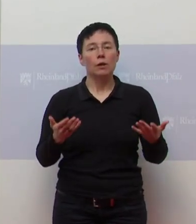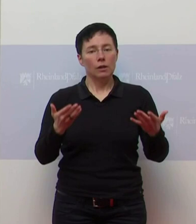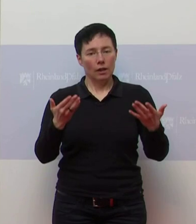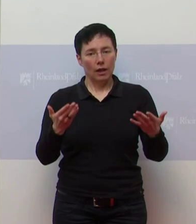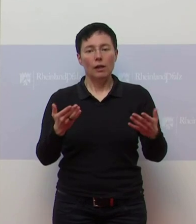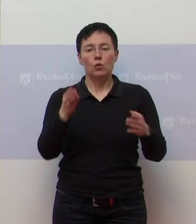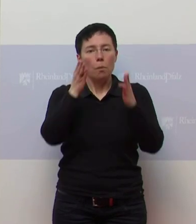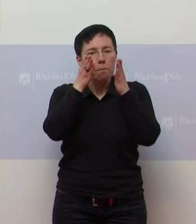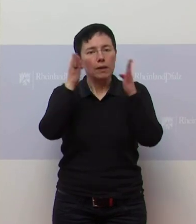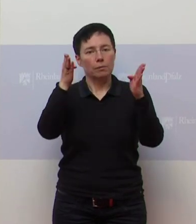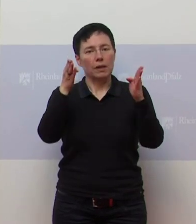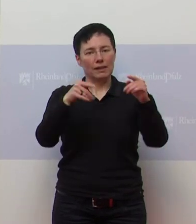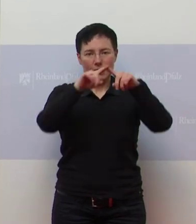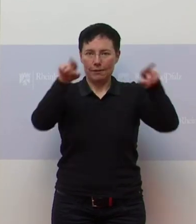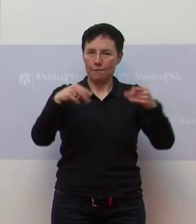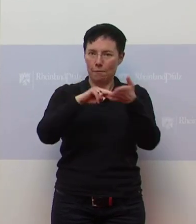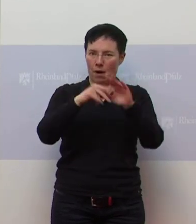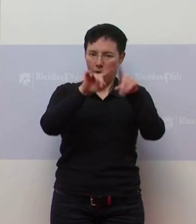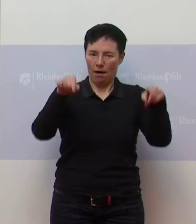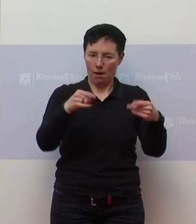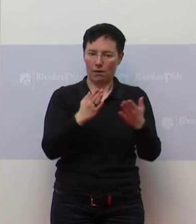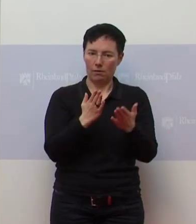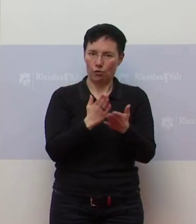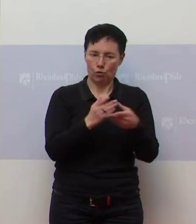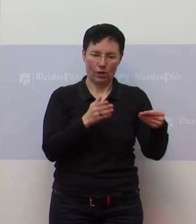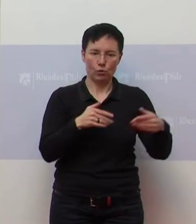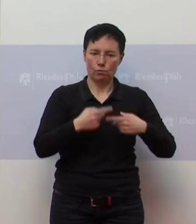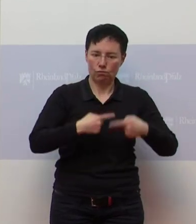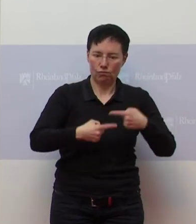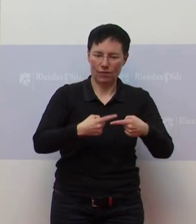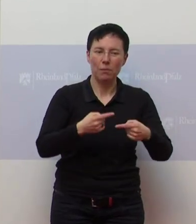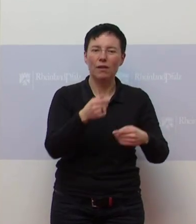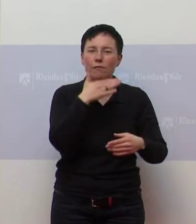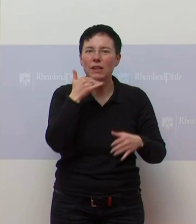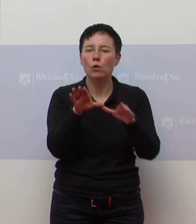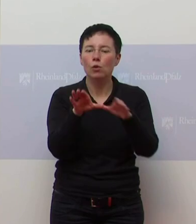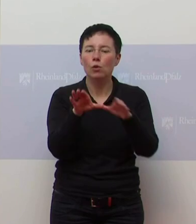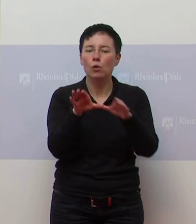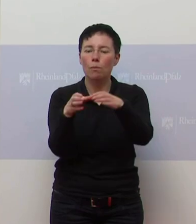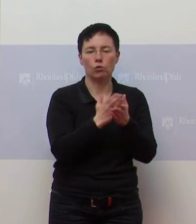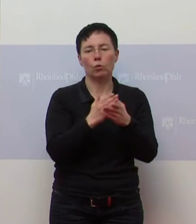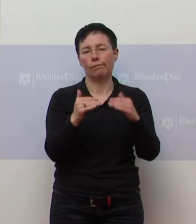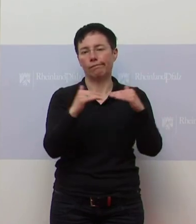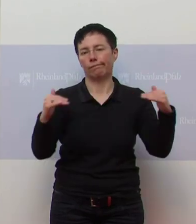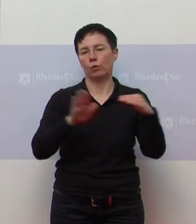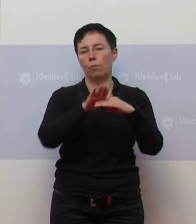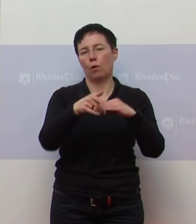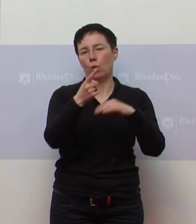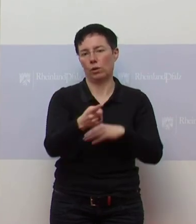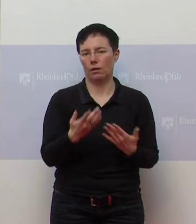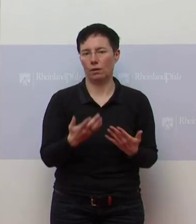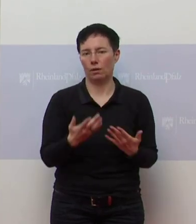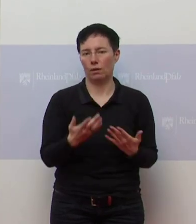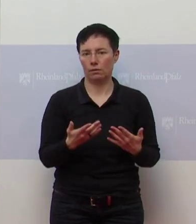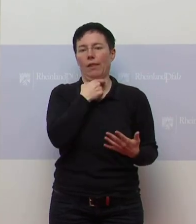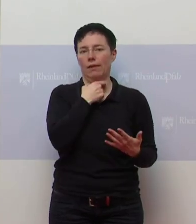Perspektivplan drin. Viele Kommunen sind jetzt über 100, sodass da gar nicht viel mehr Möglichkeiten im Bundesland stehen. Aber wir